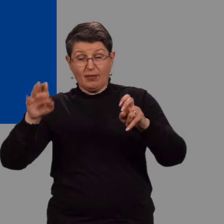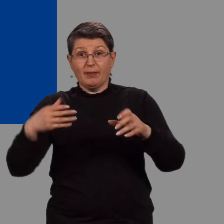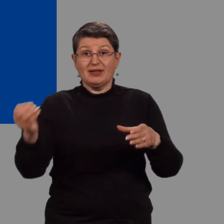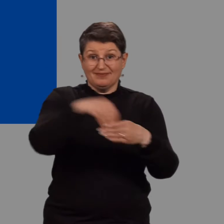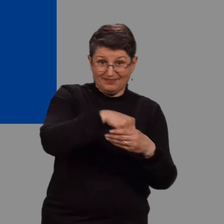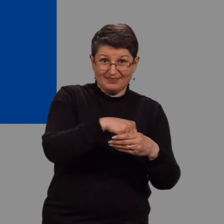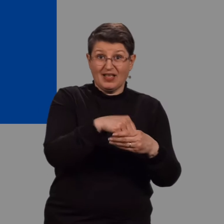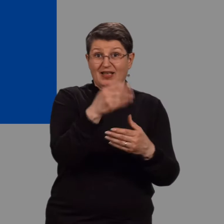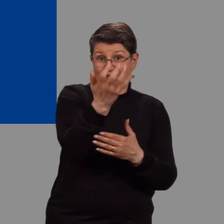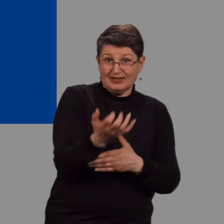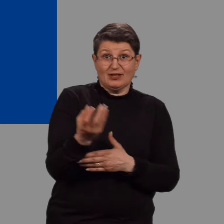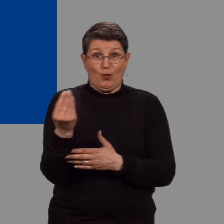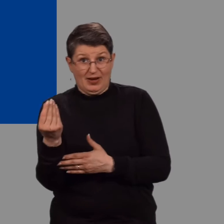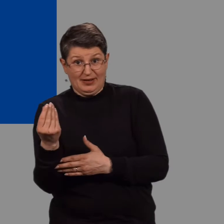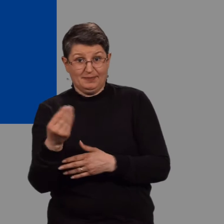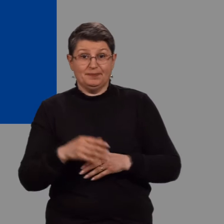í orðum og örum.